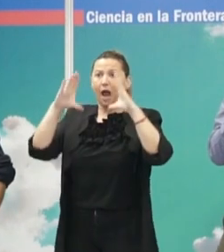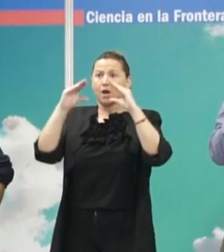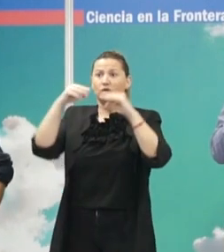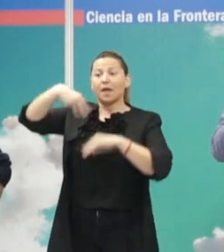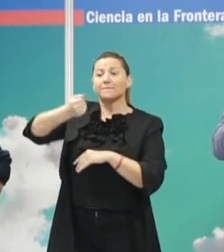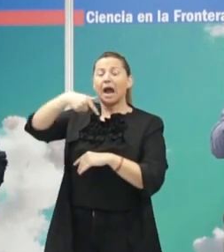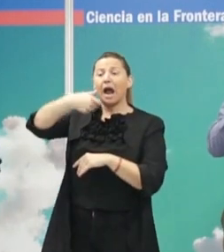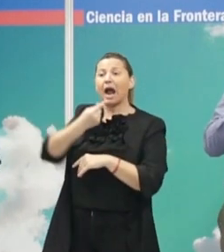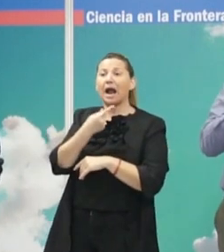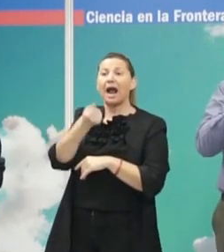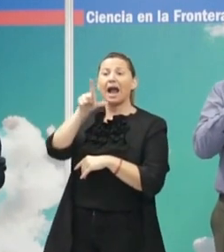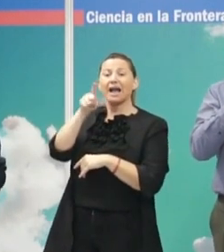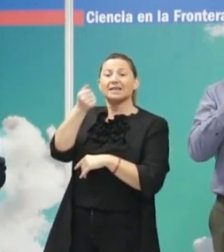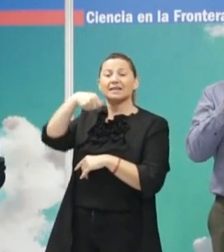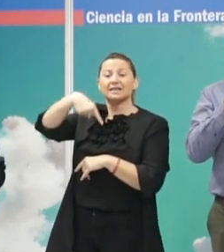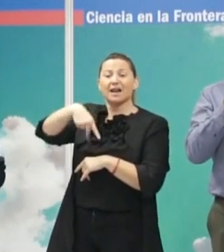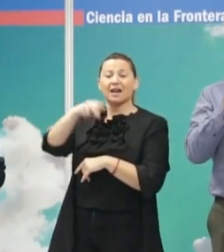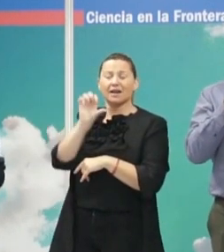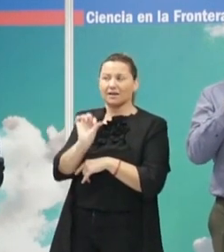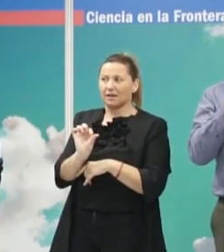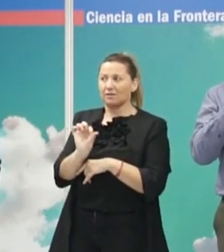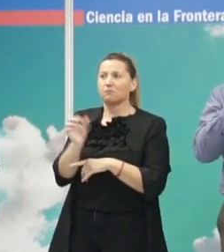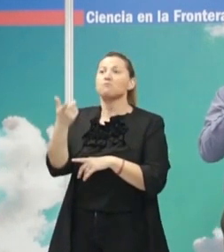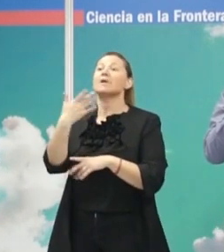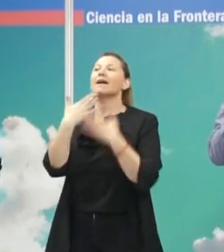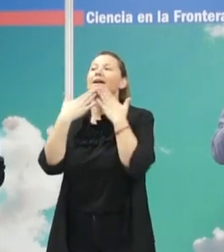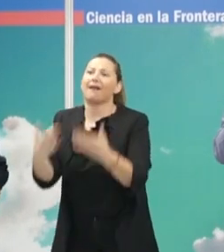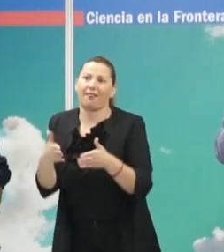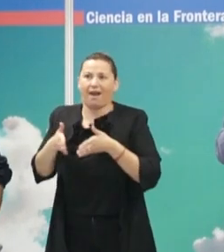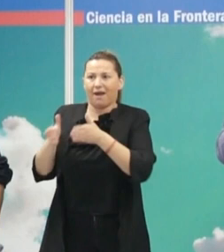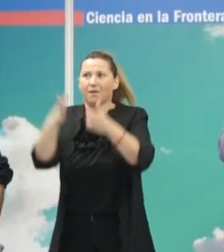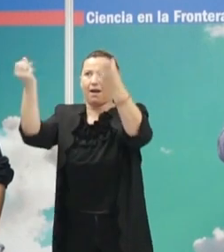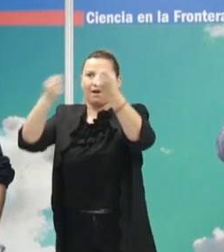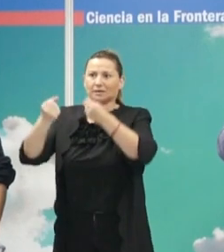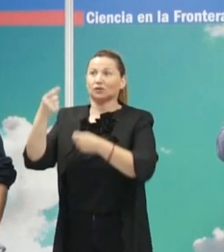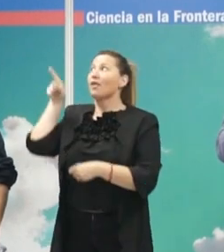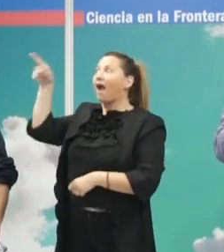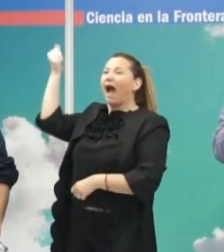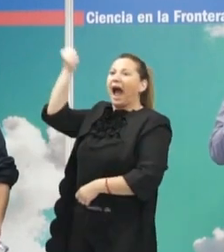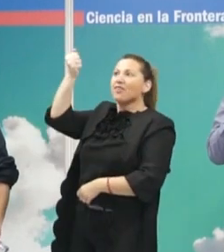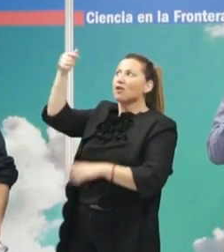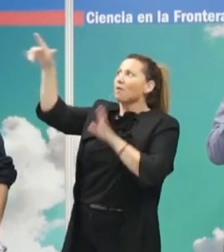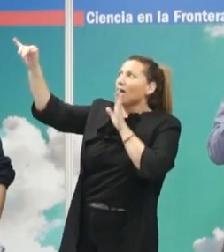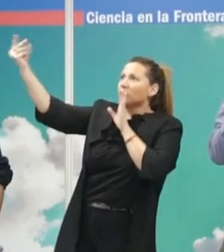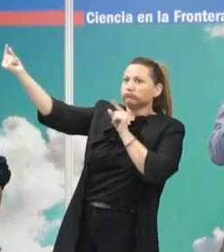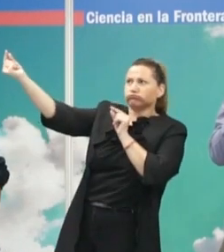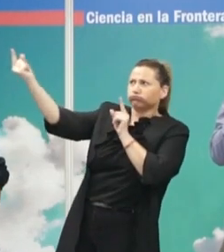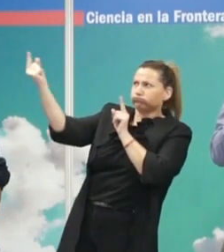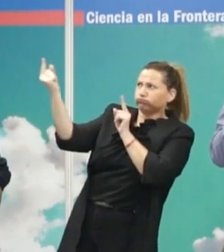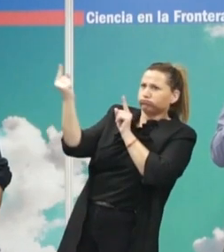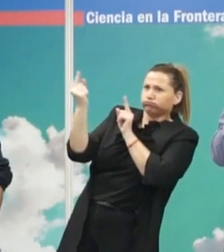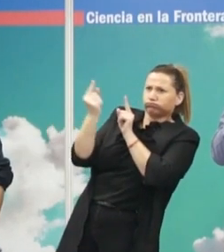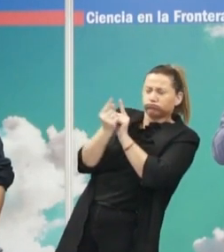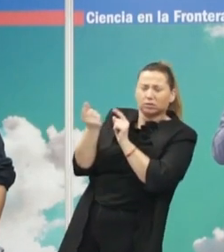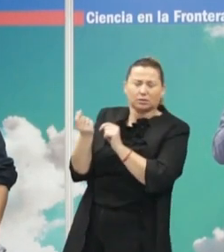produciendo muchísimas estrellas por el tirón gravitacional de la Vía Láctea. Andrómeda viene hacia nosotros. Viene a una velocidad de unos 200